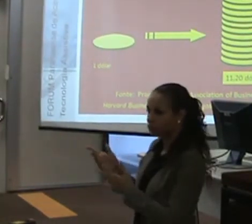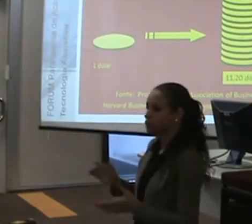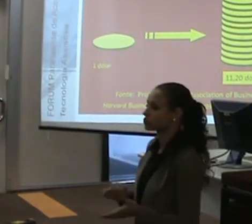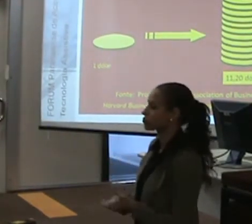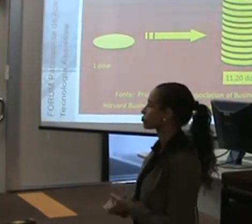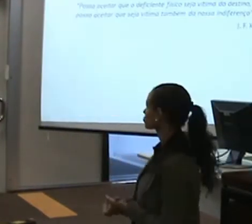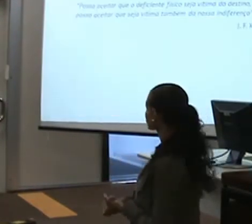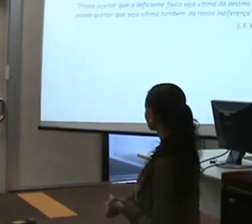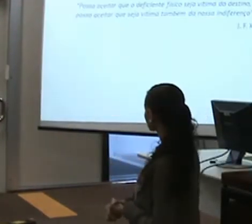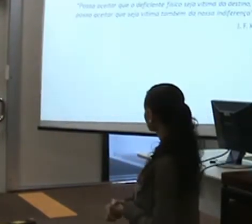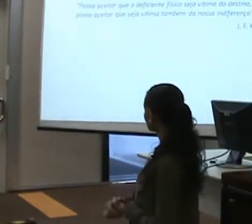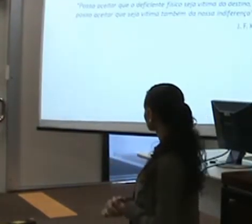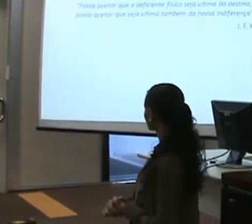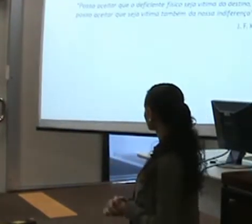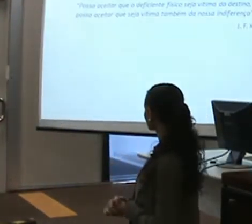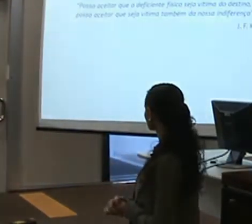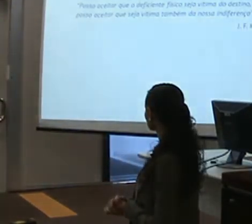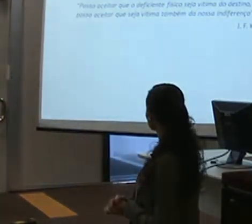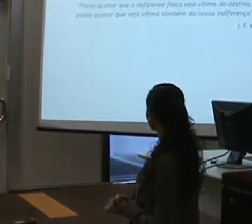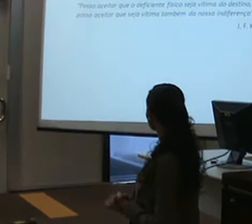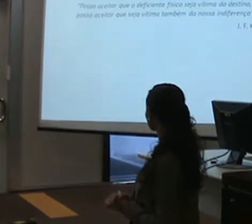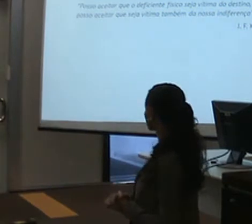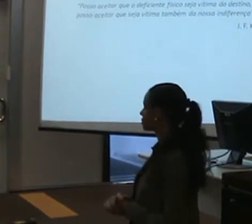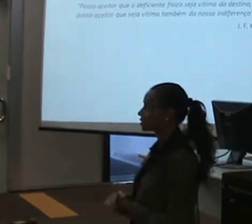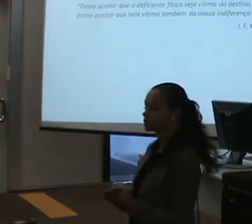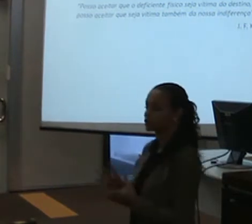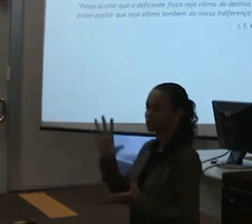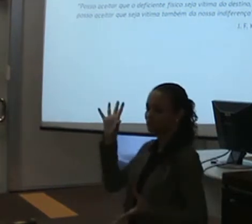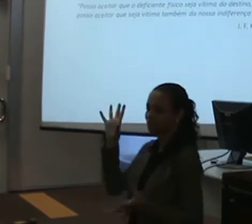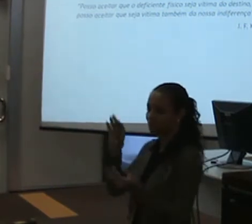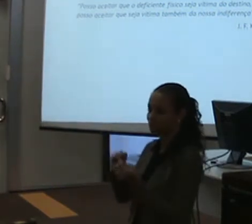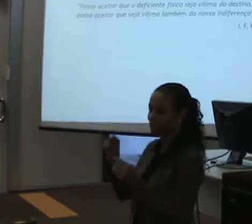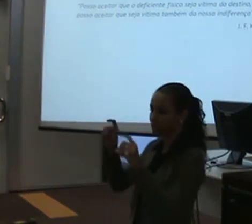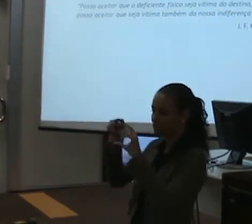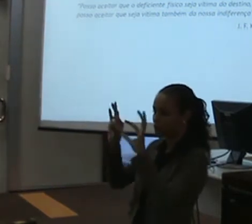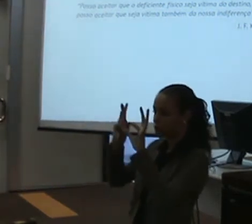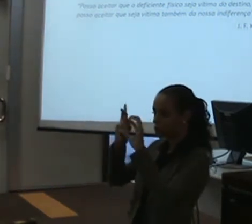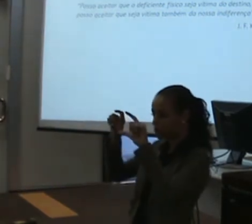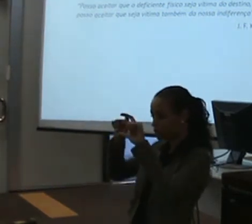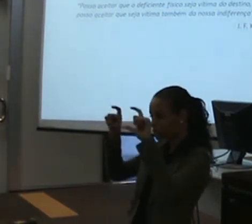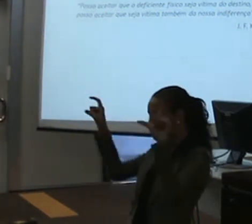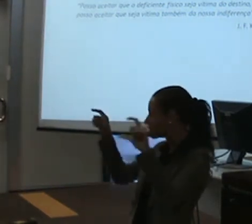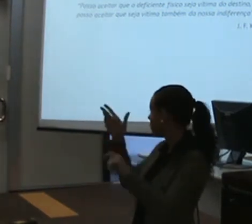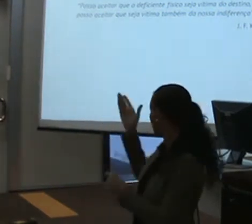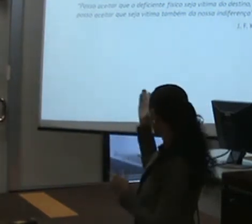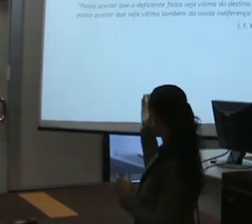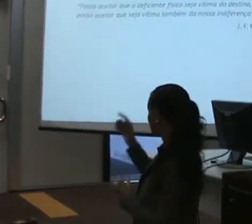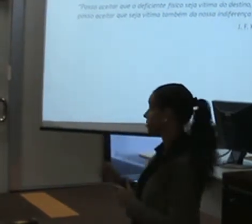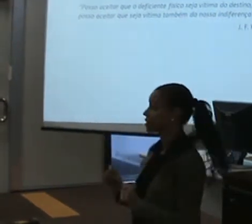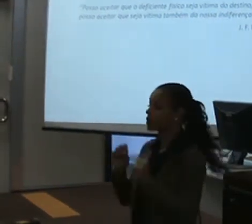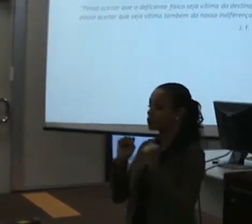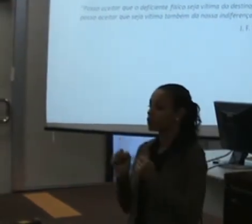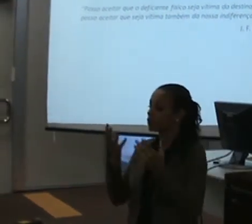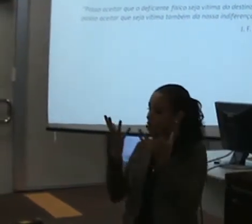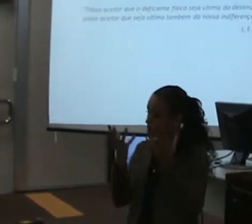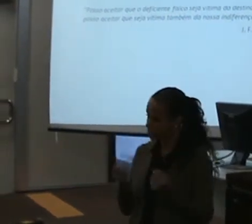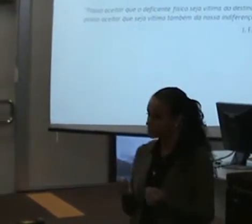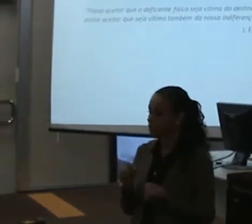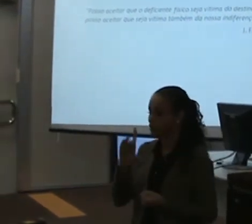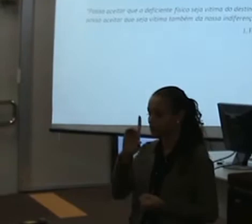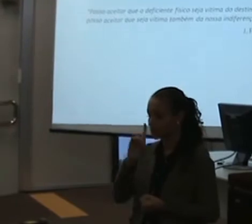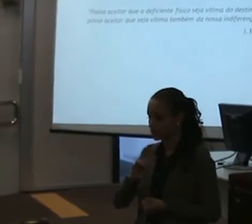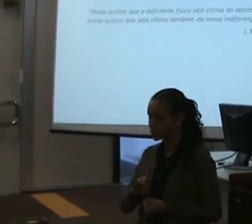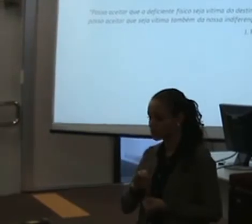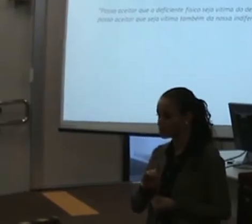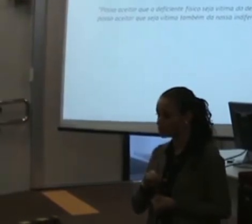fazendo. E, pra encerrar, vou com uma frase de Kennedy, que a gente pode aceitar que o deficiente